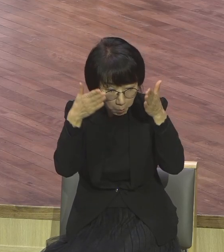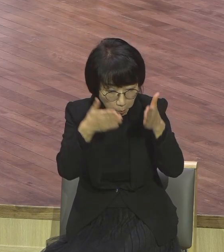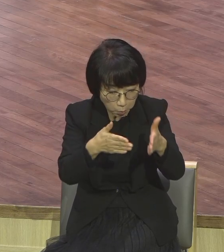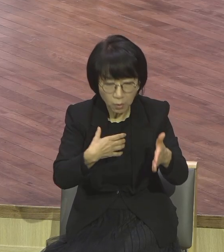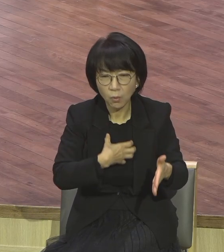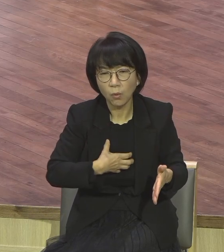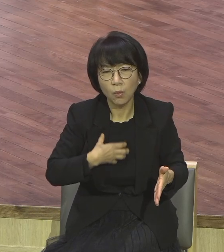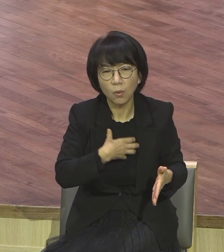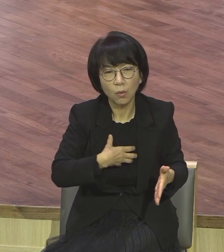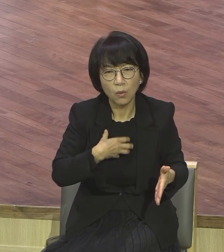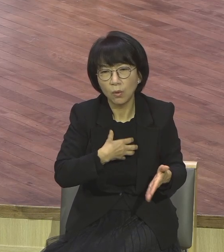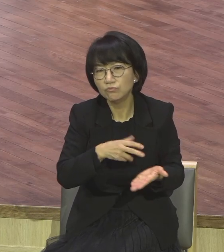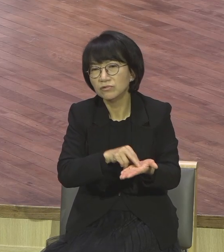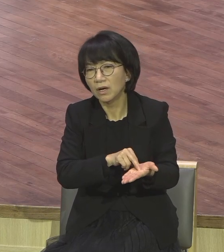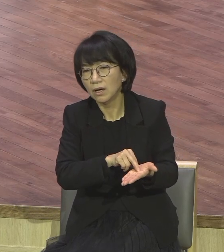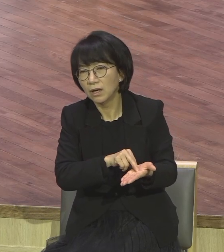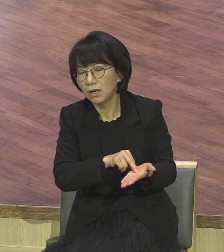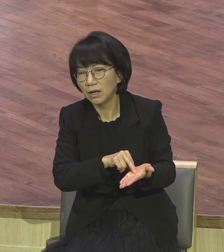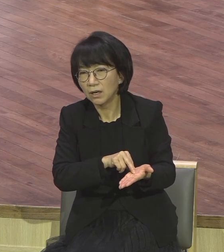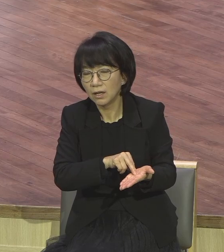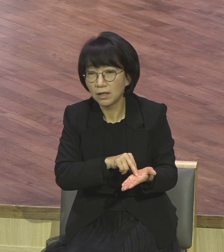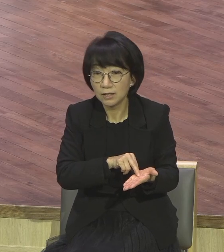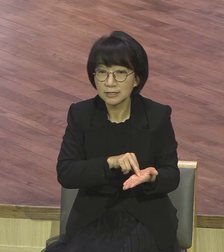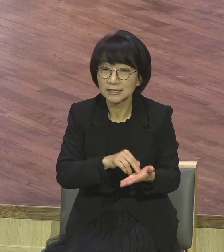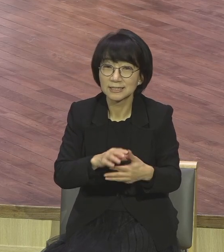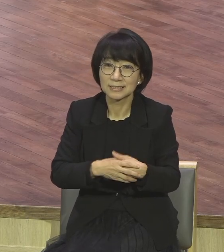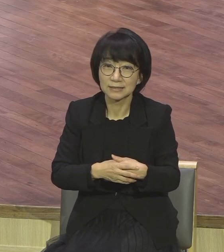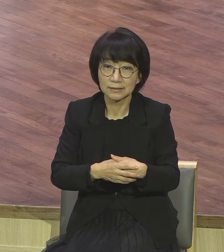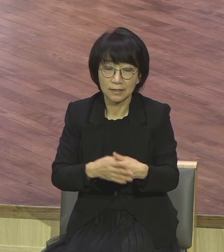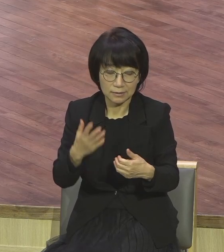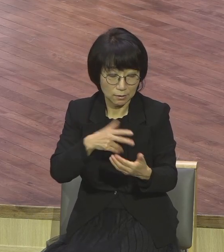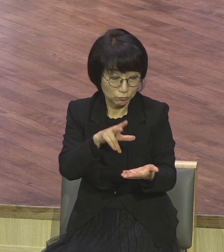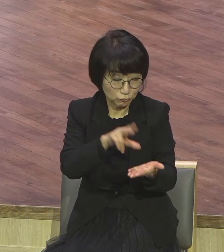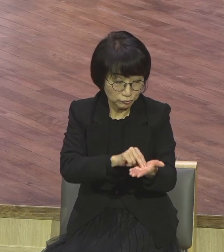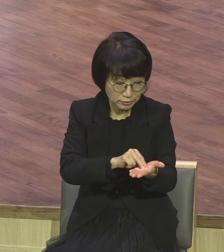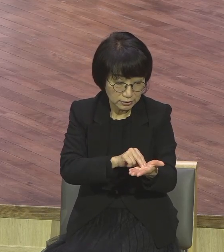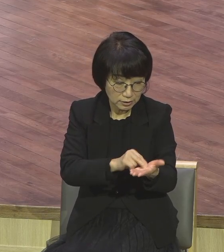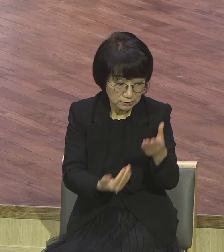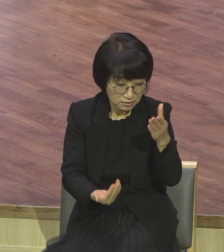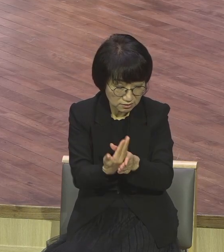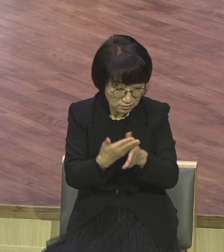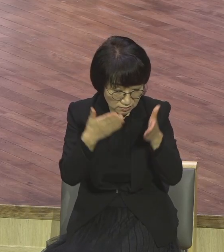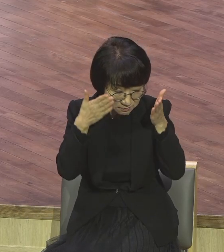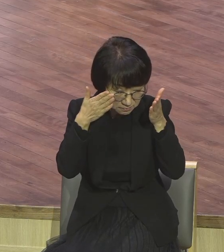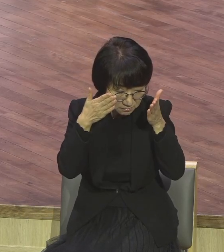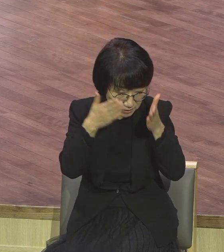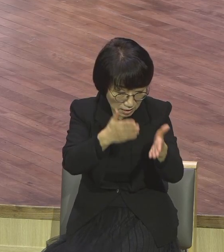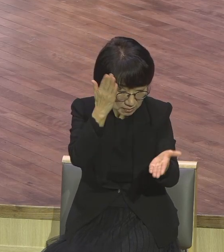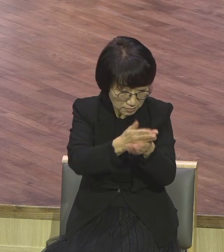문제가 아닌 주님을 바라봐야 되는데 주님을 그럴 수 더 바라봐야 되는데 더 바삭 붙어야 되는데